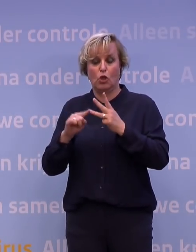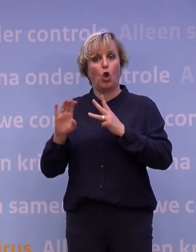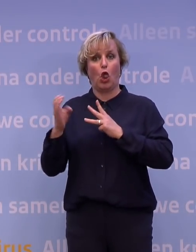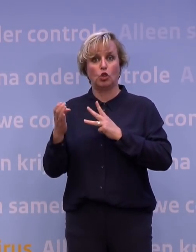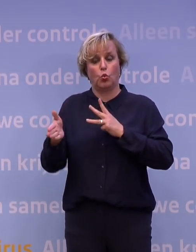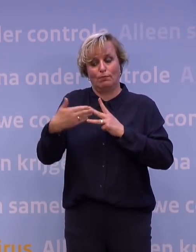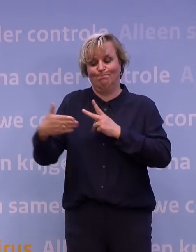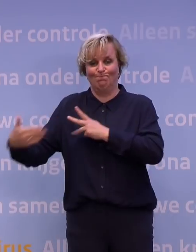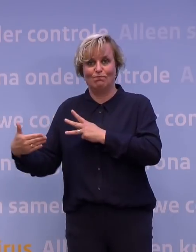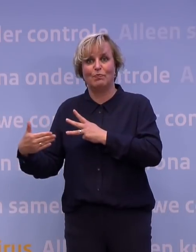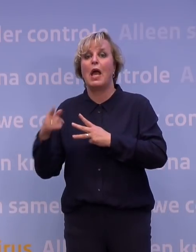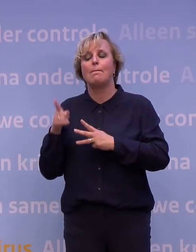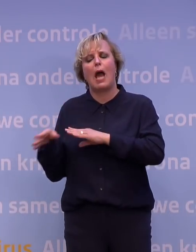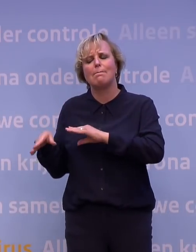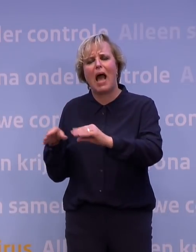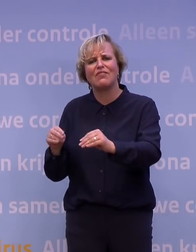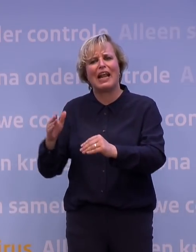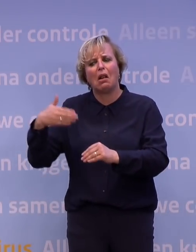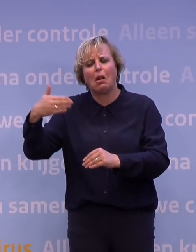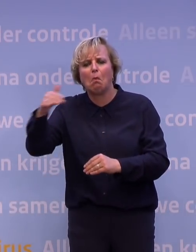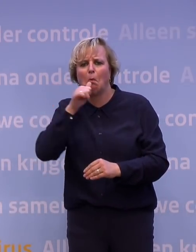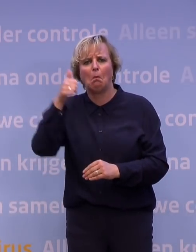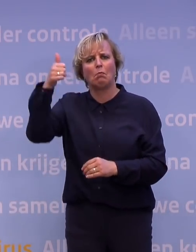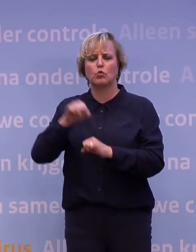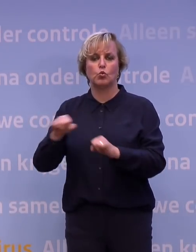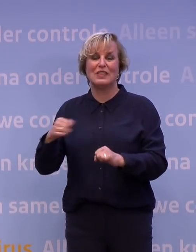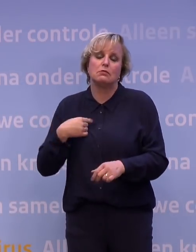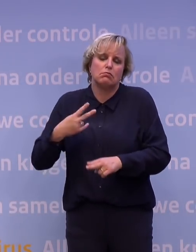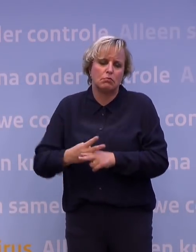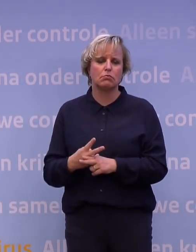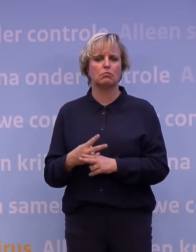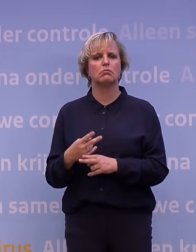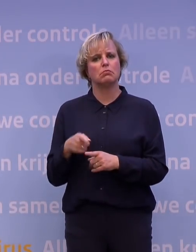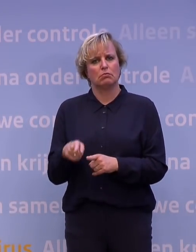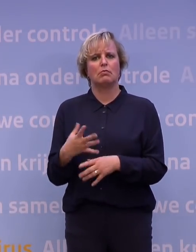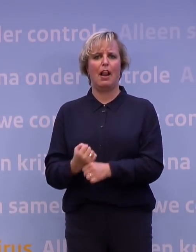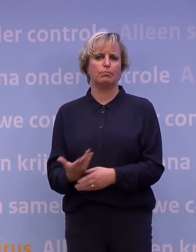noem ik. Maar verder gaan we niet speculeren over maatregelen. We gaan er vanuit met elkaar dat dit gaat werken. Eén ding nog.